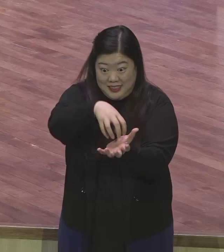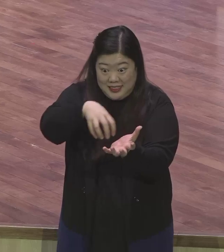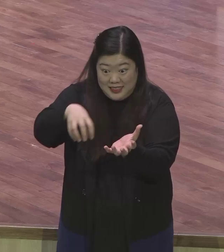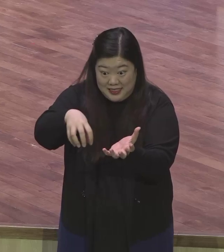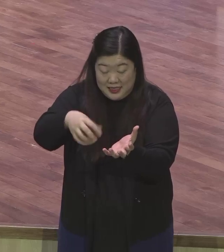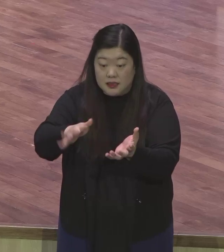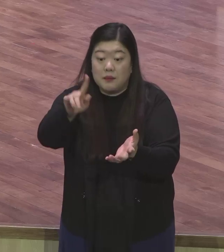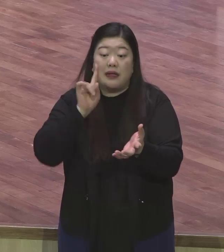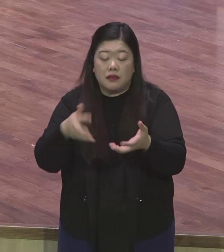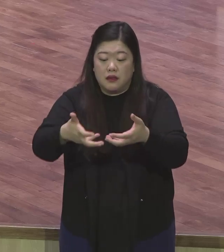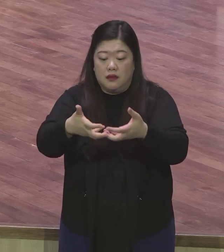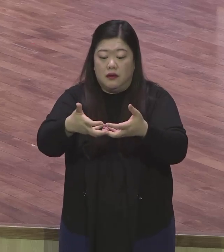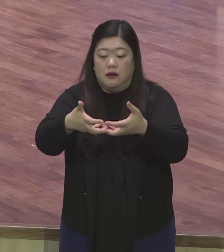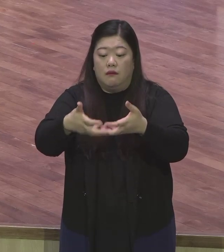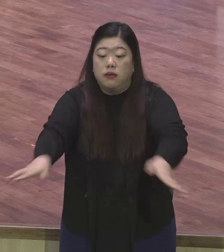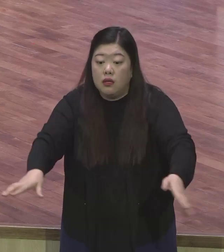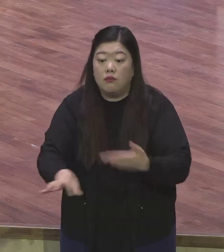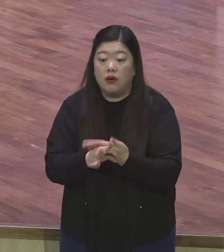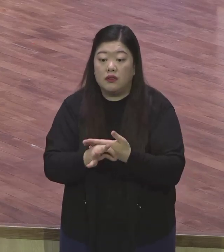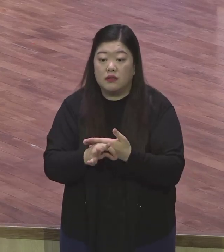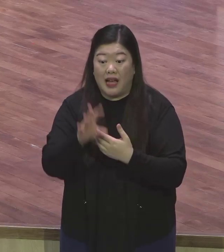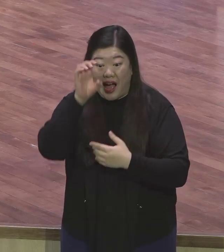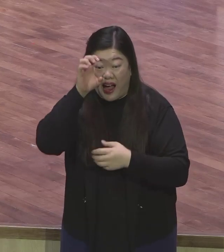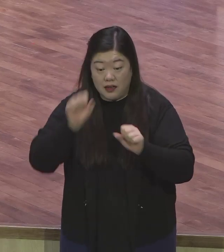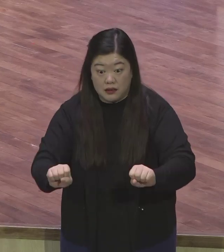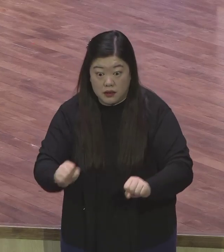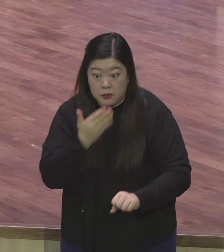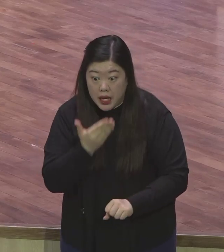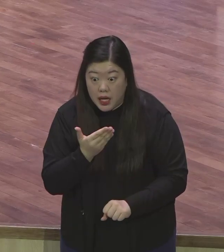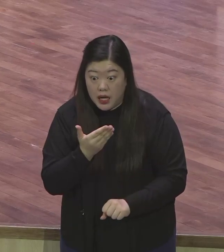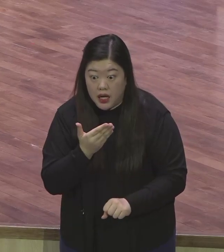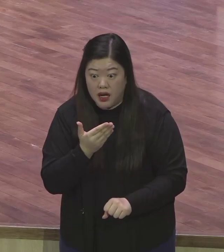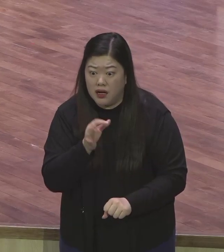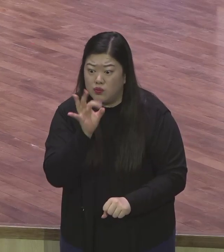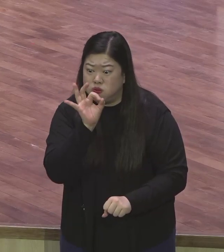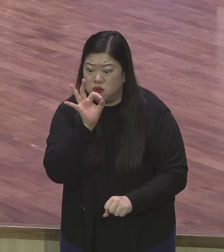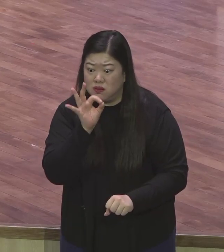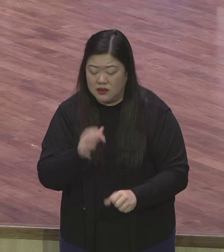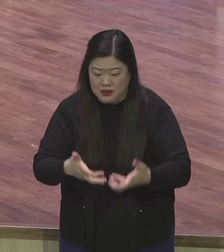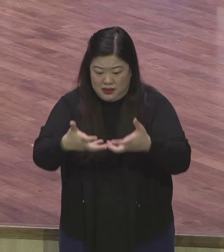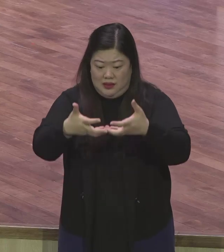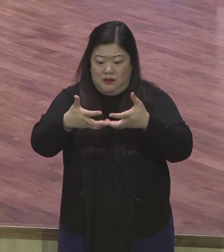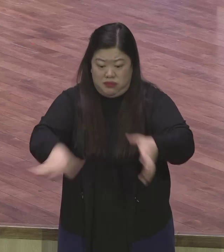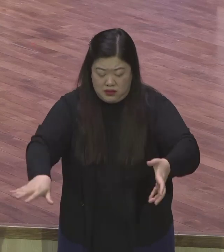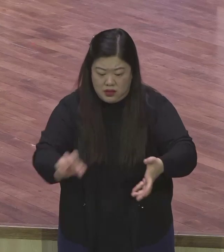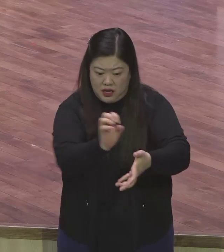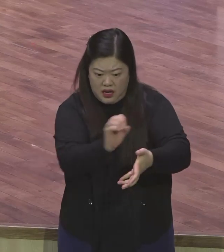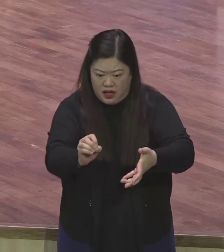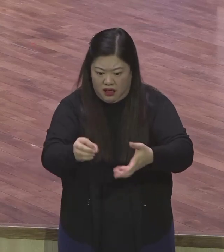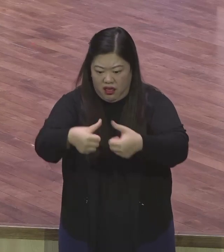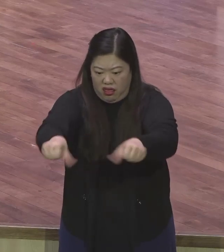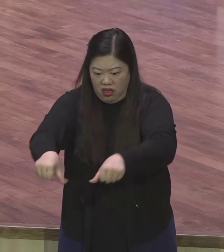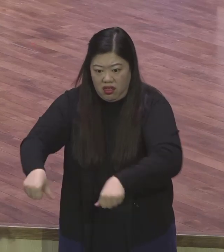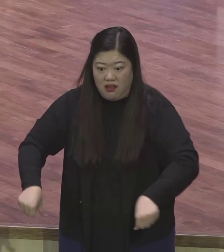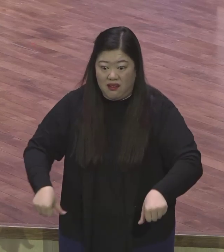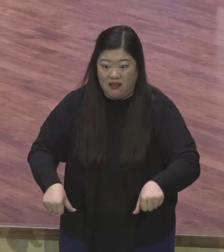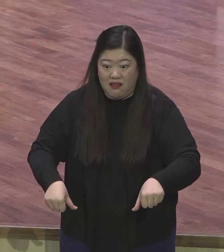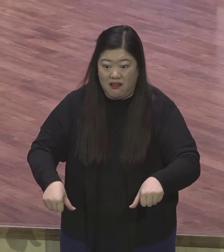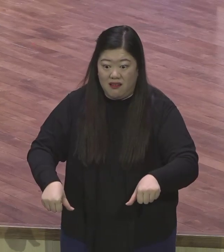없다 교회라고 하는 이 둥지 울타리 가정이라는 둥지 울타리 이게 깨지게